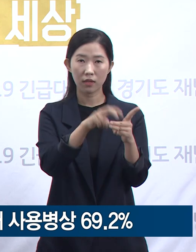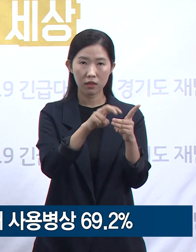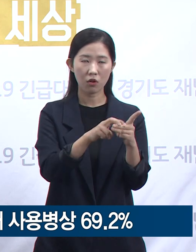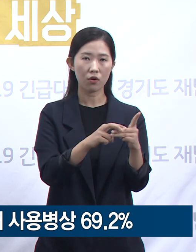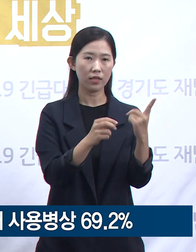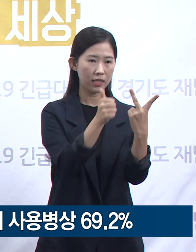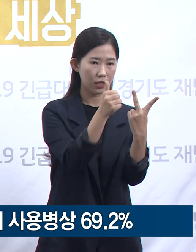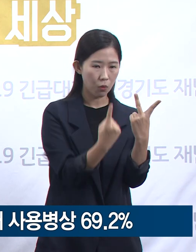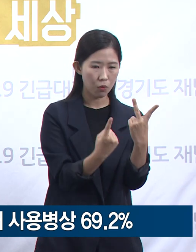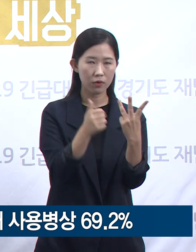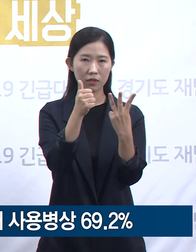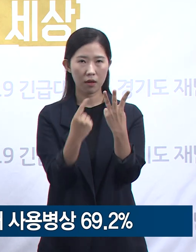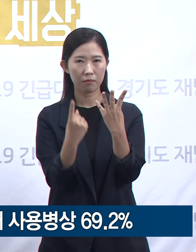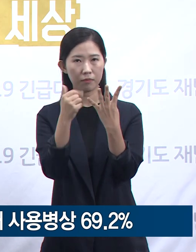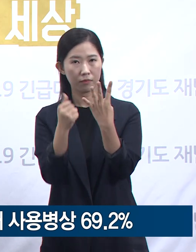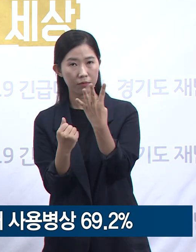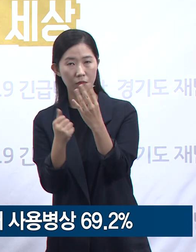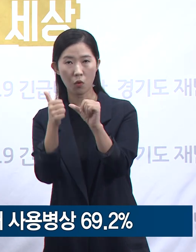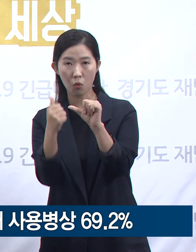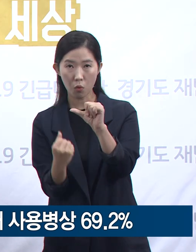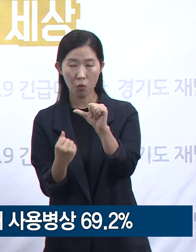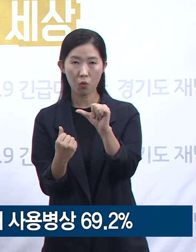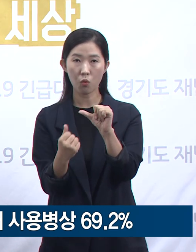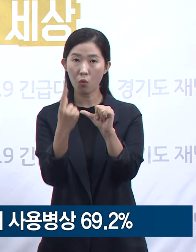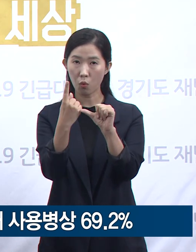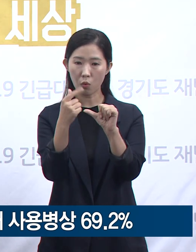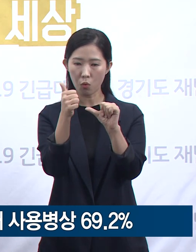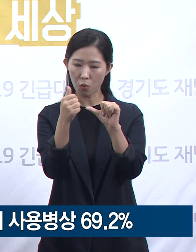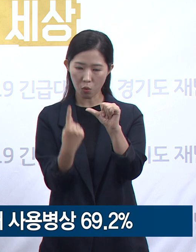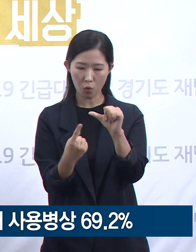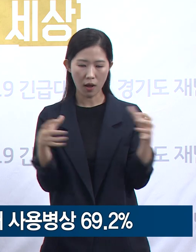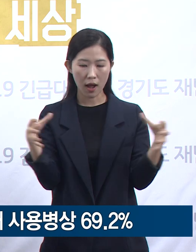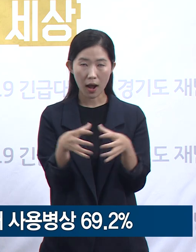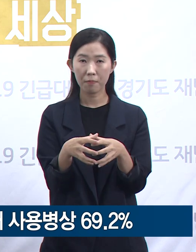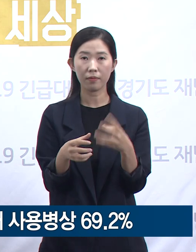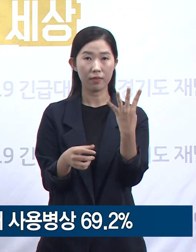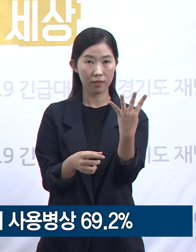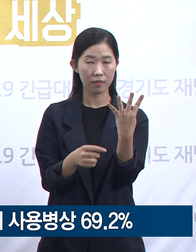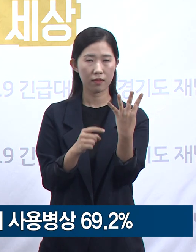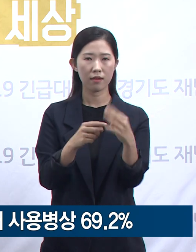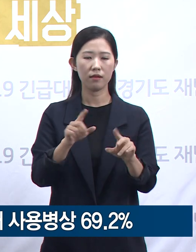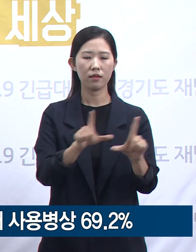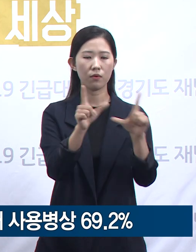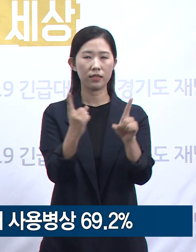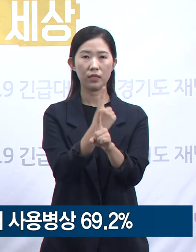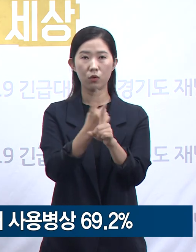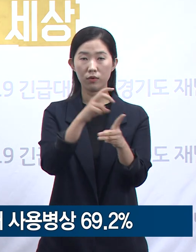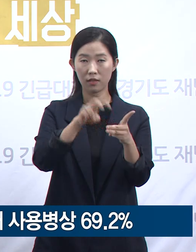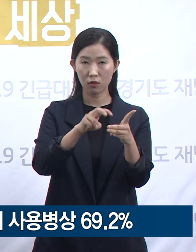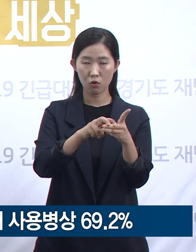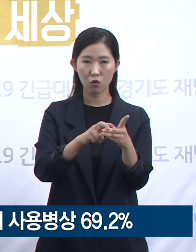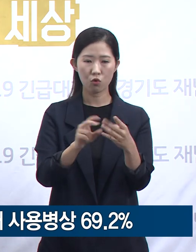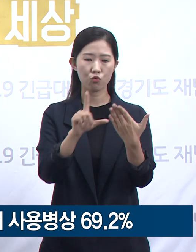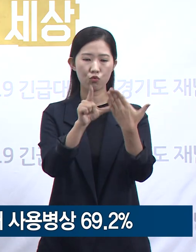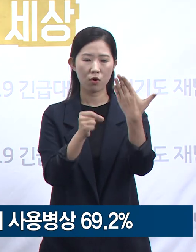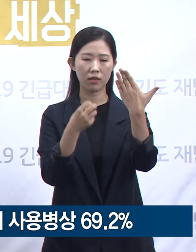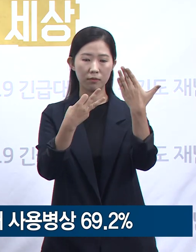4, 5호 생활치료센터 등 총 4개의 생활치료센터에는 9월 13일 18시 기준